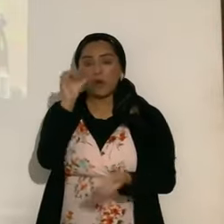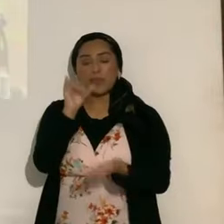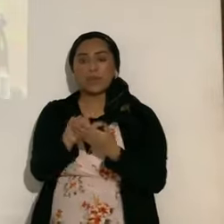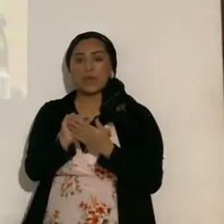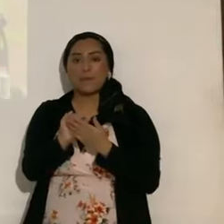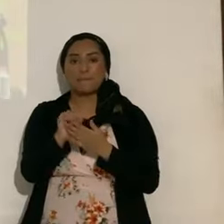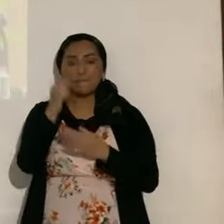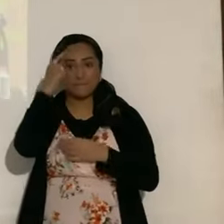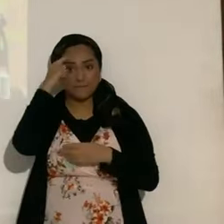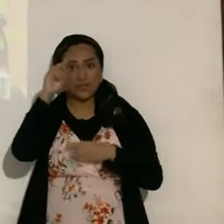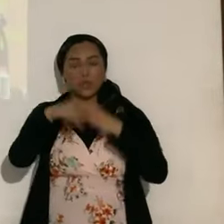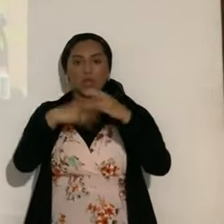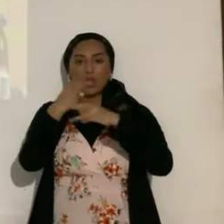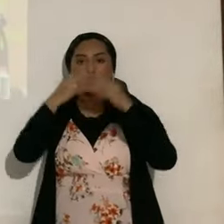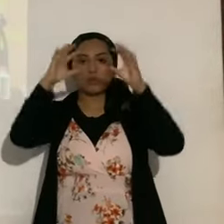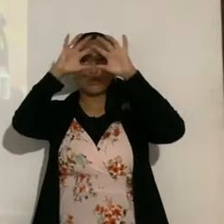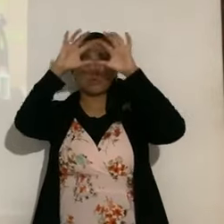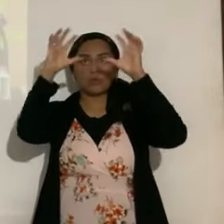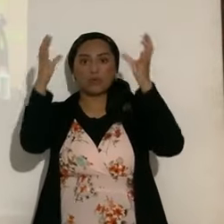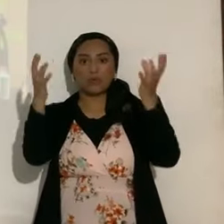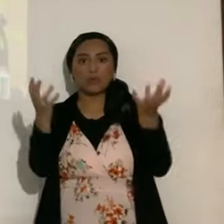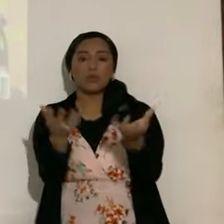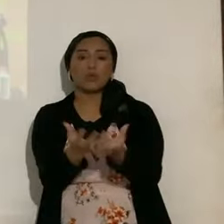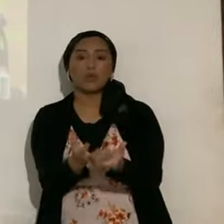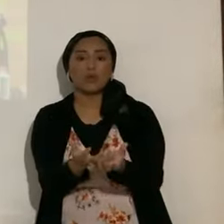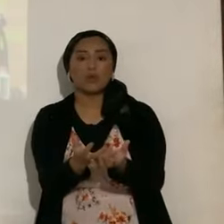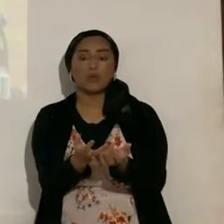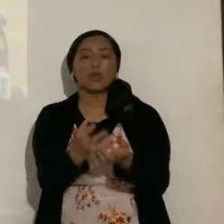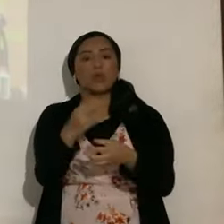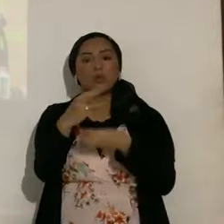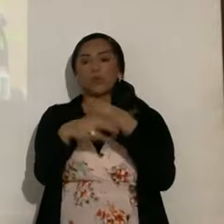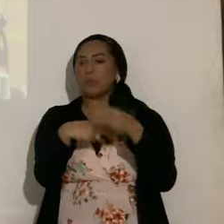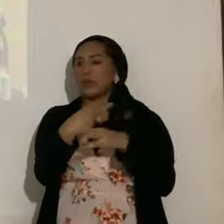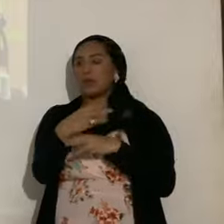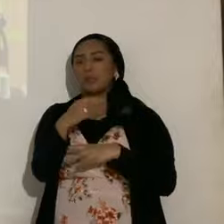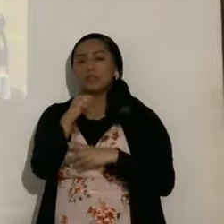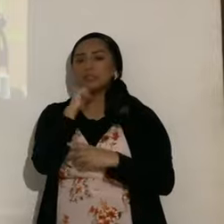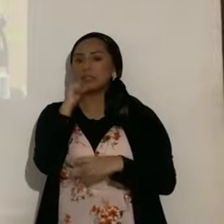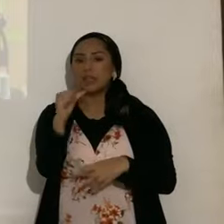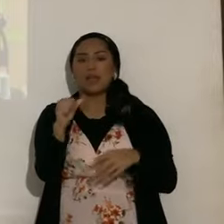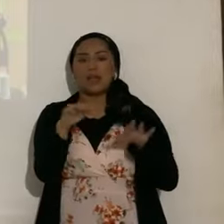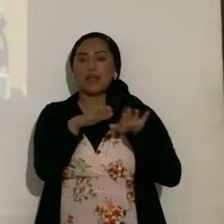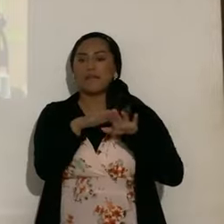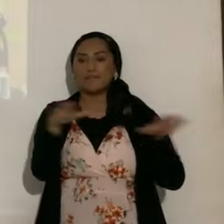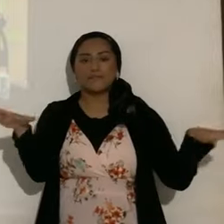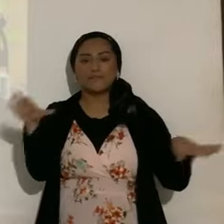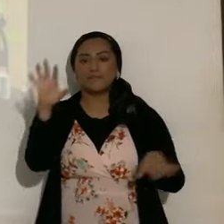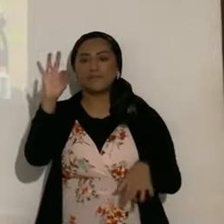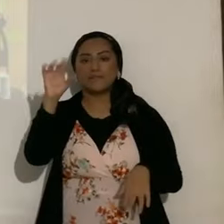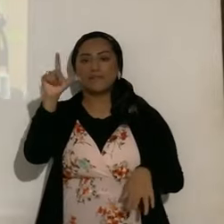curvatura de la Tierra, por lo tanto, la Tierra no es plana, porque lo dice la Biblia,